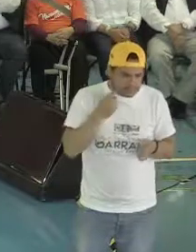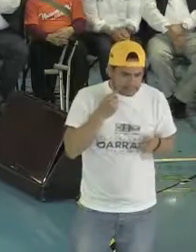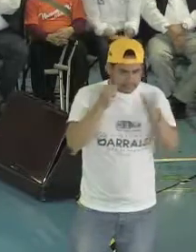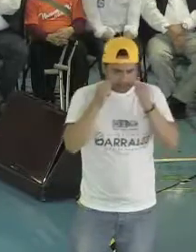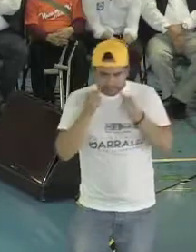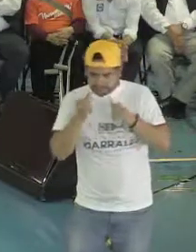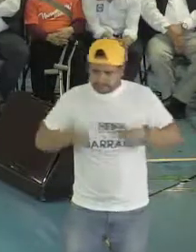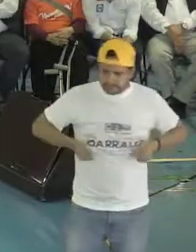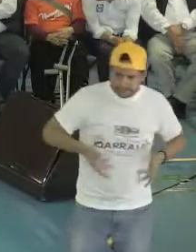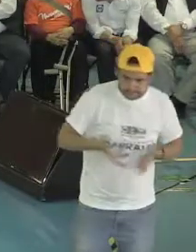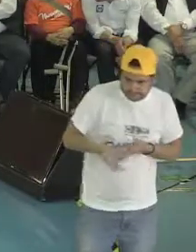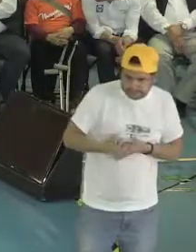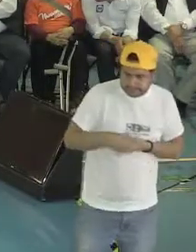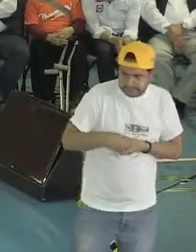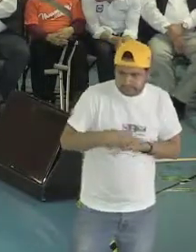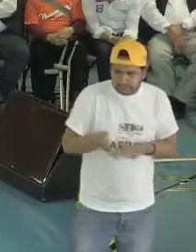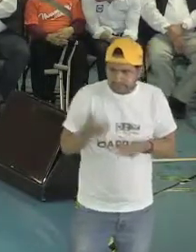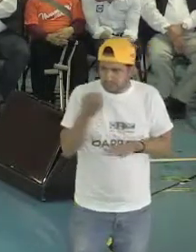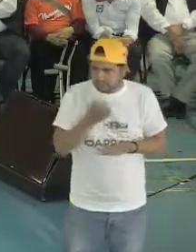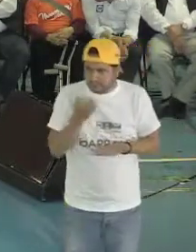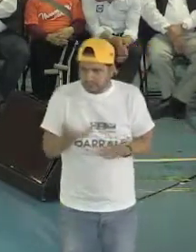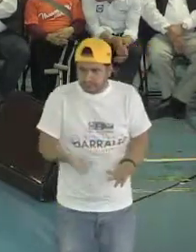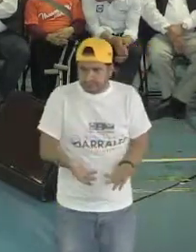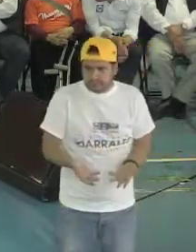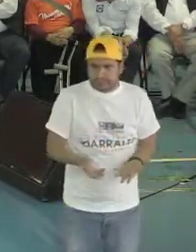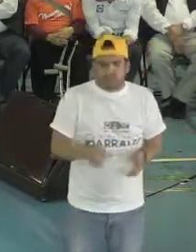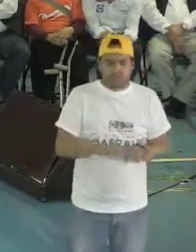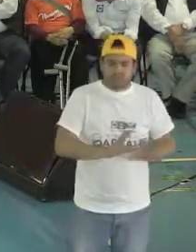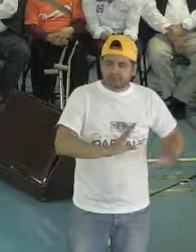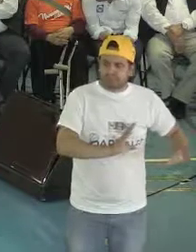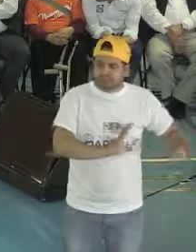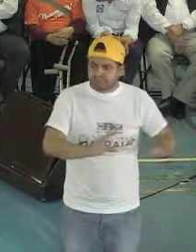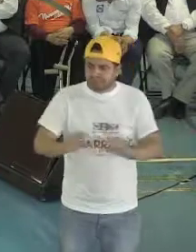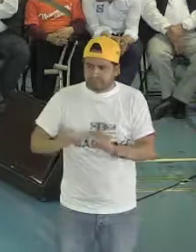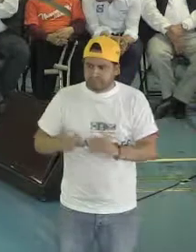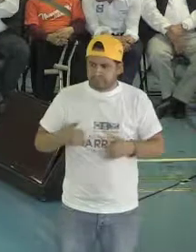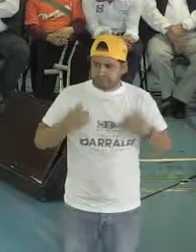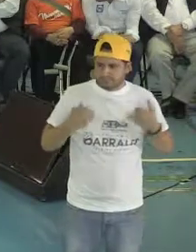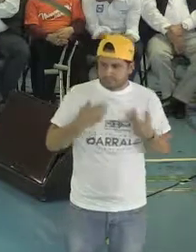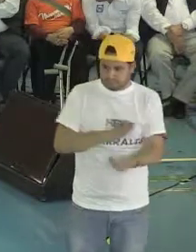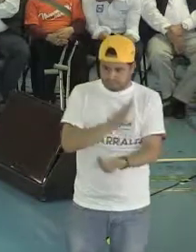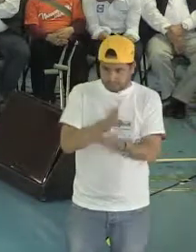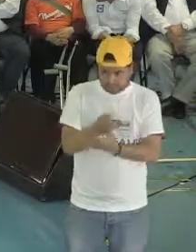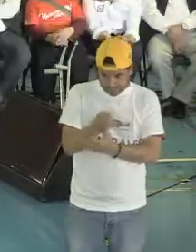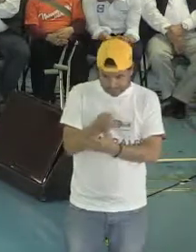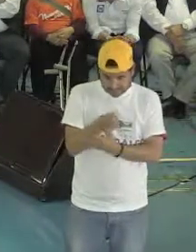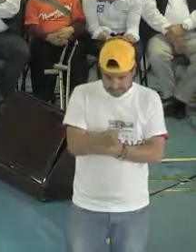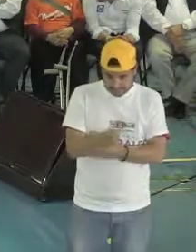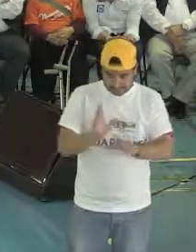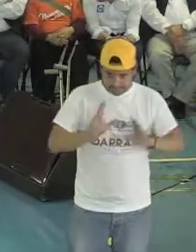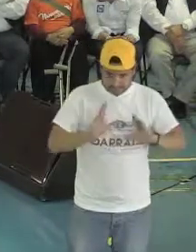requieren para poder recibir a nuestros niños y a nuestros jóvenes en las escuelas. Por eso vamos a trabajar